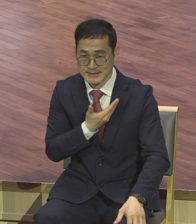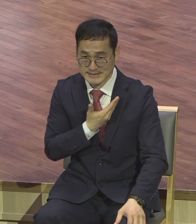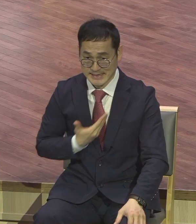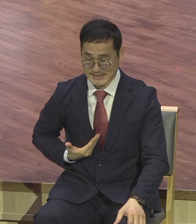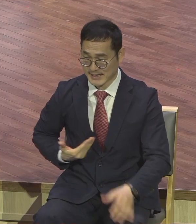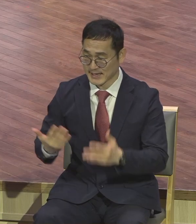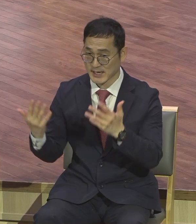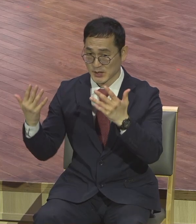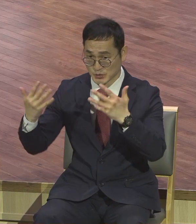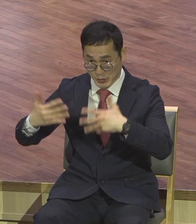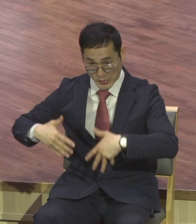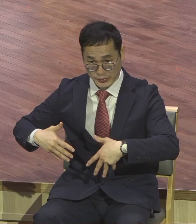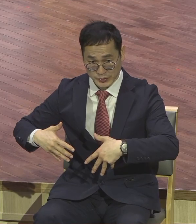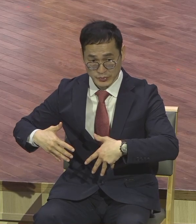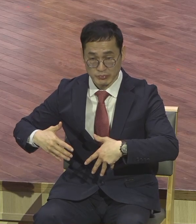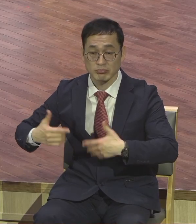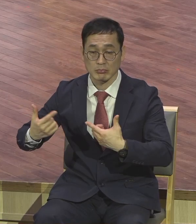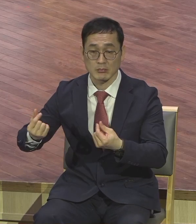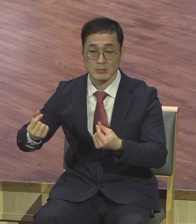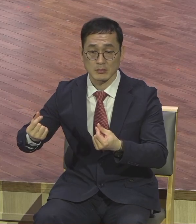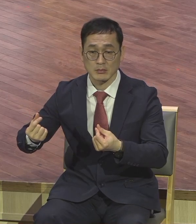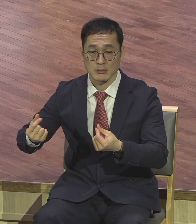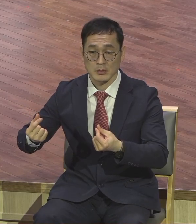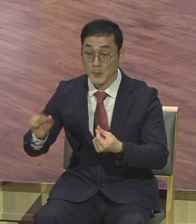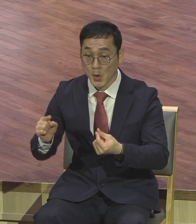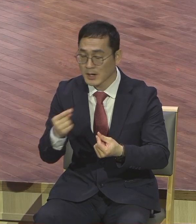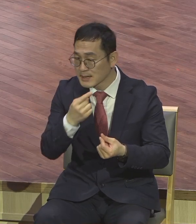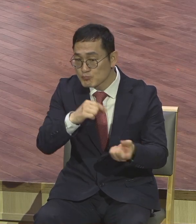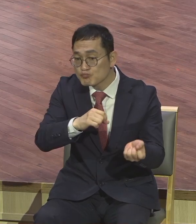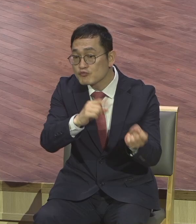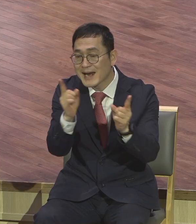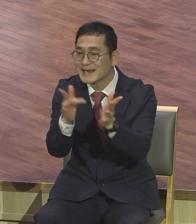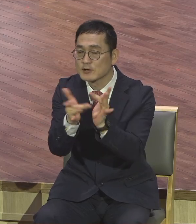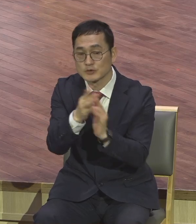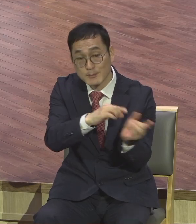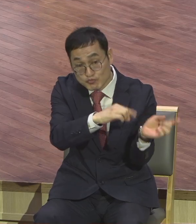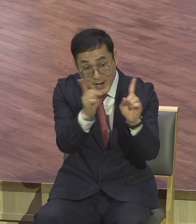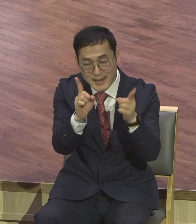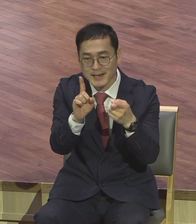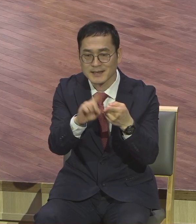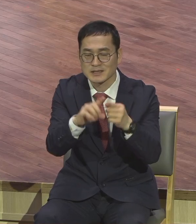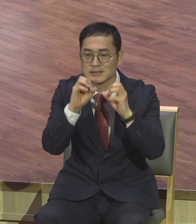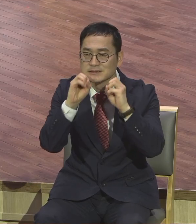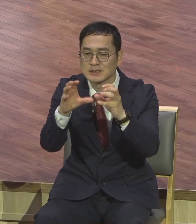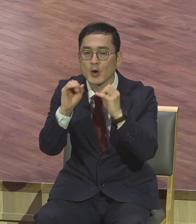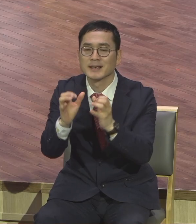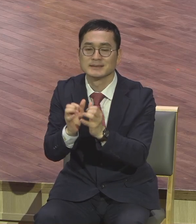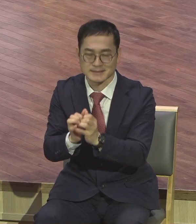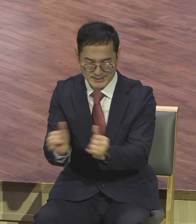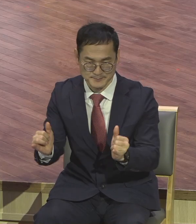핵심이 뭐냐. 부활의 정언자예요. 부활을 가장 기독교의